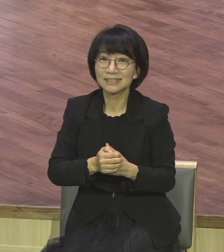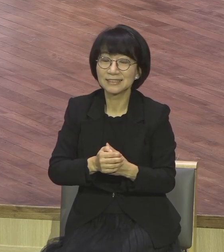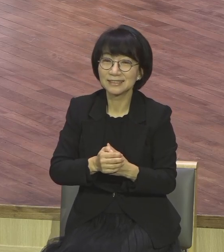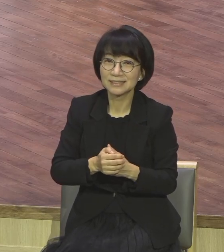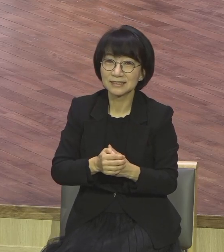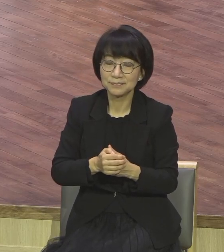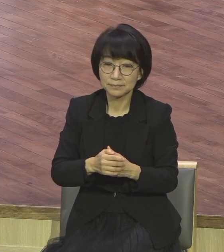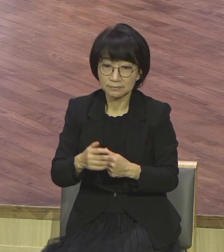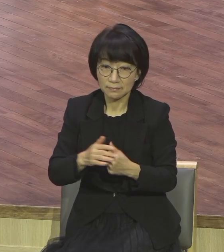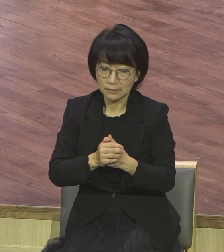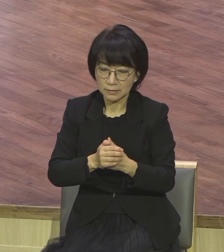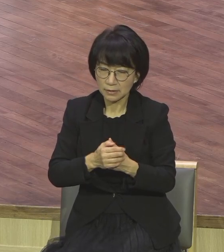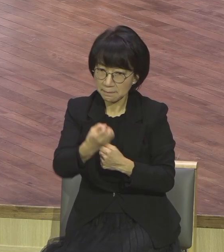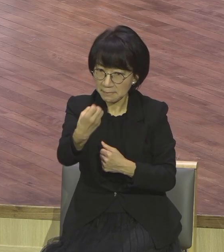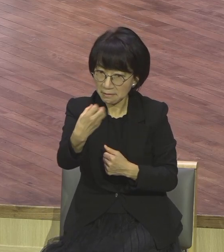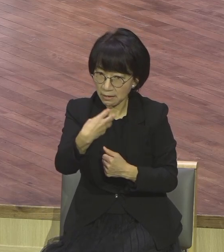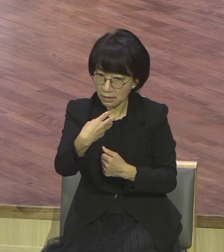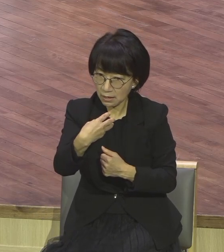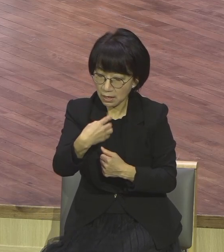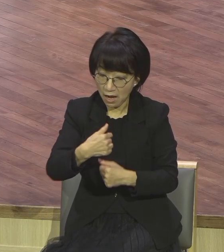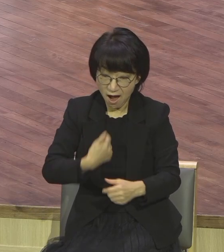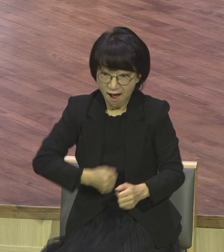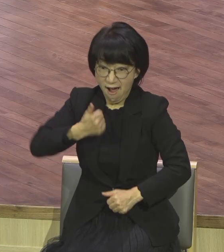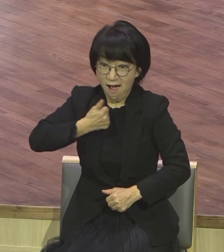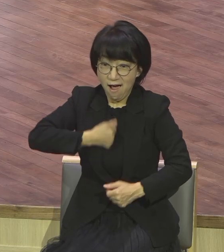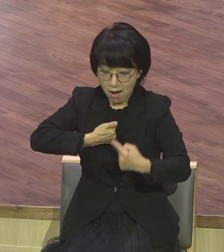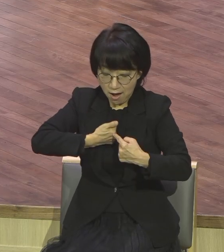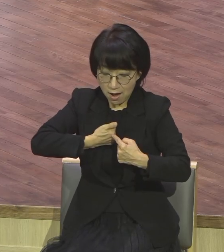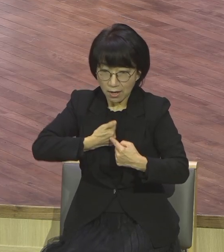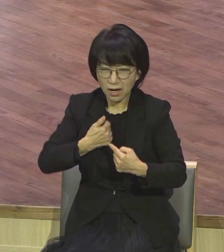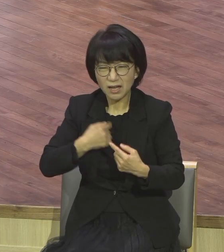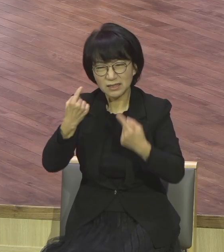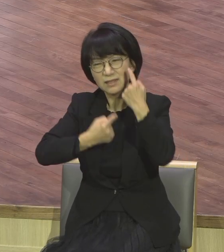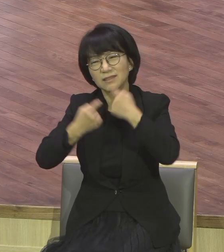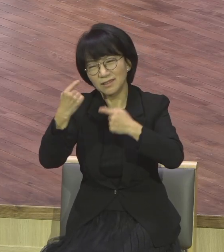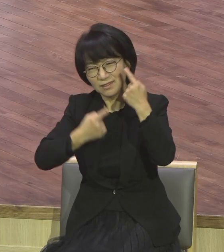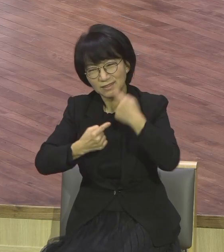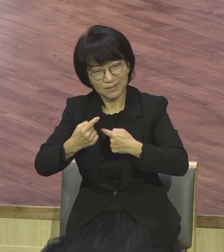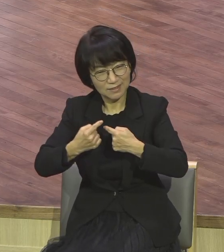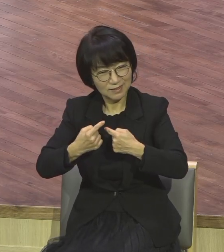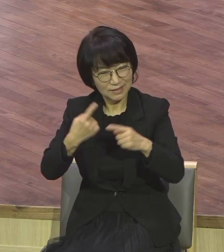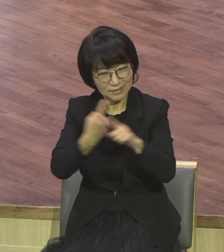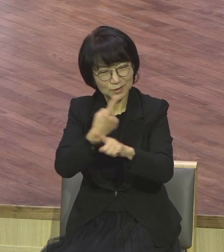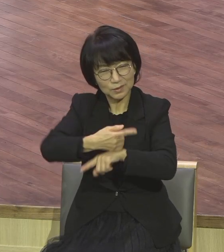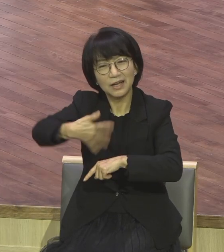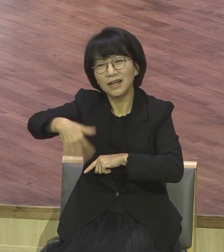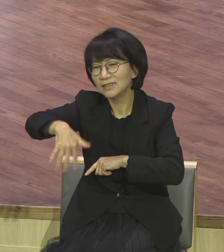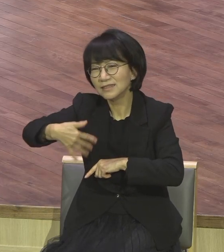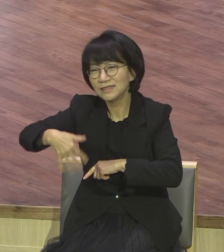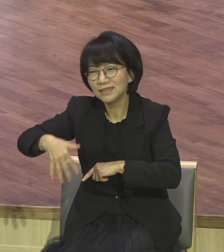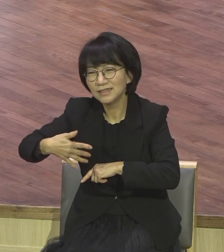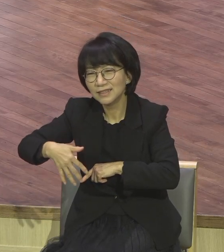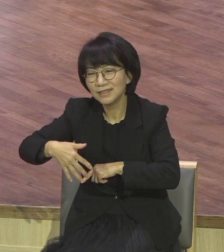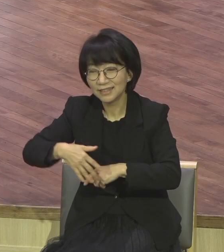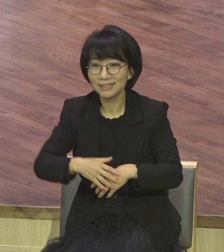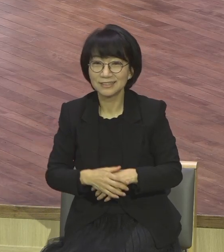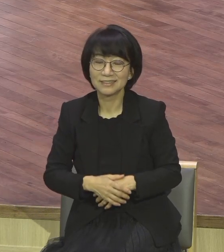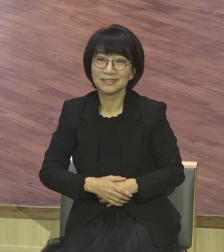내가 이렇게 화를 내구나. 아 내 안에 아직도 치유되지 못한 부분이구나. 그러니까 자꾸